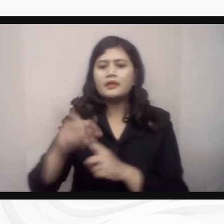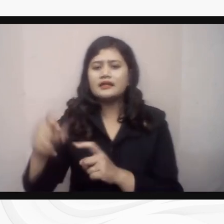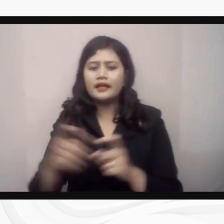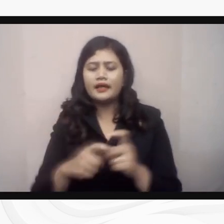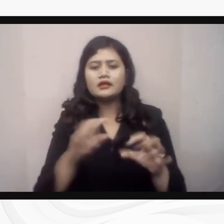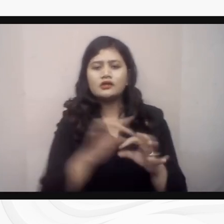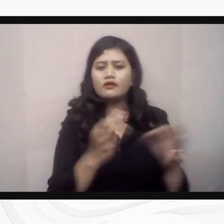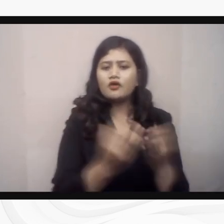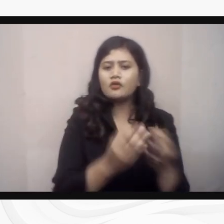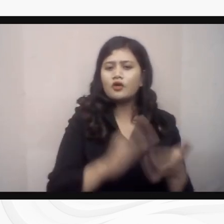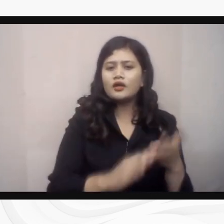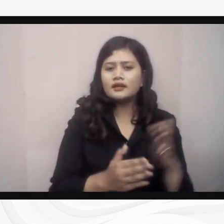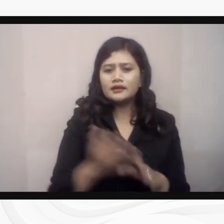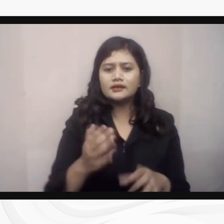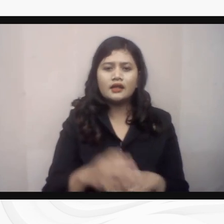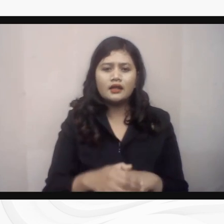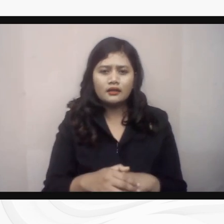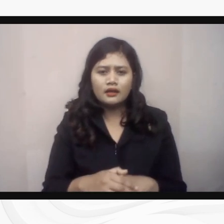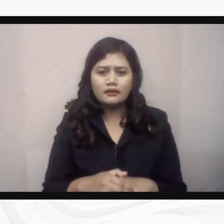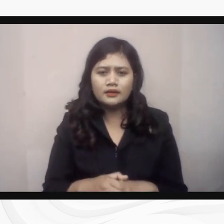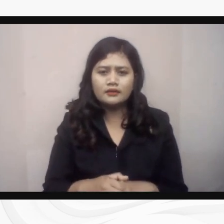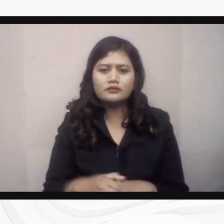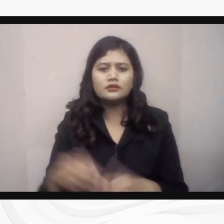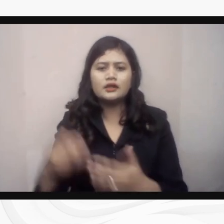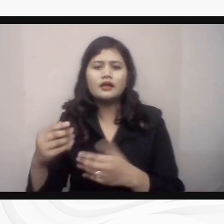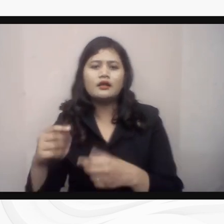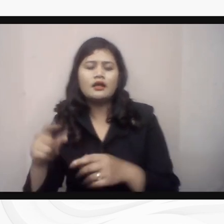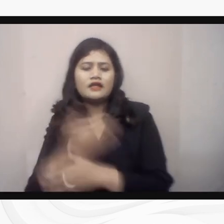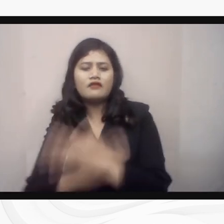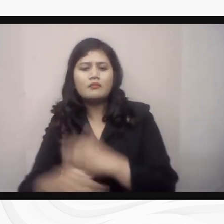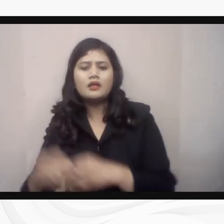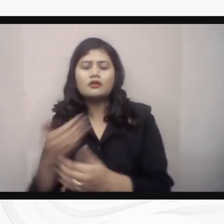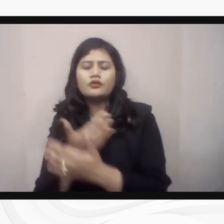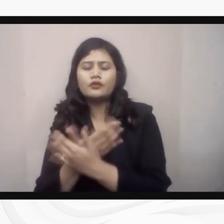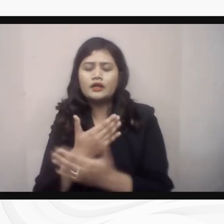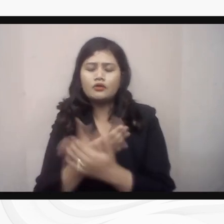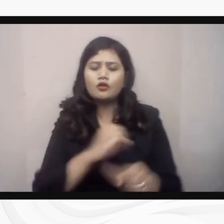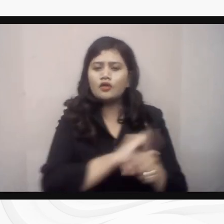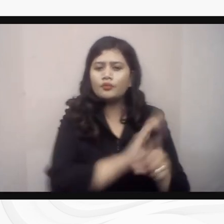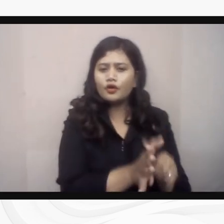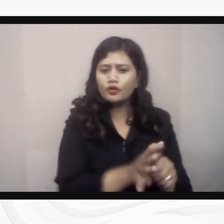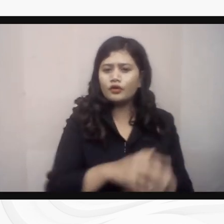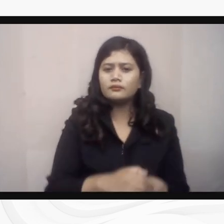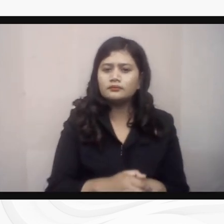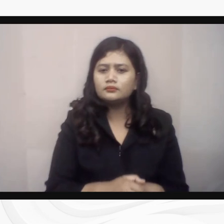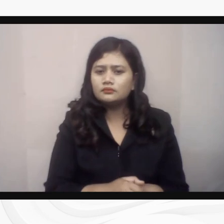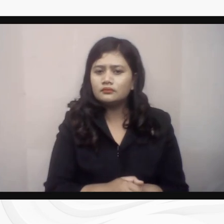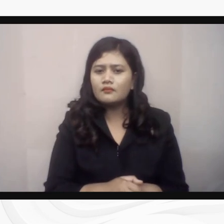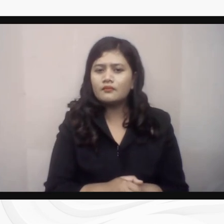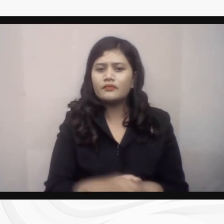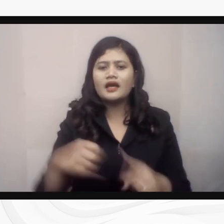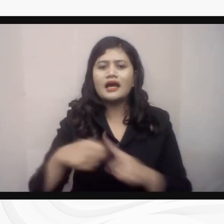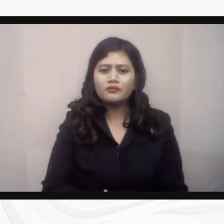Forum Komunikasi Defable Gunung Kidul, Forum Inklusi Defable Kulon Progo, KDK 12 Kelurahan di Kulon Progo,